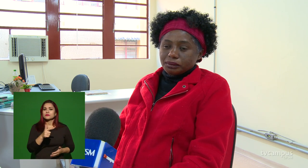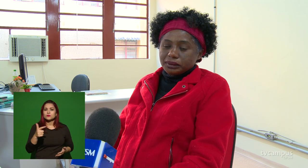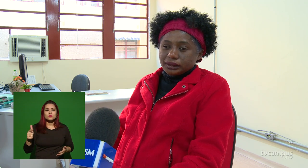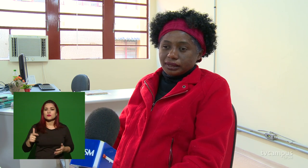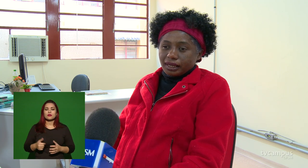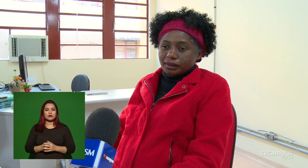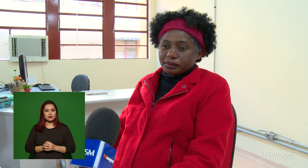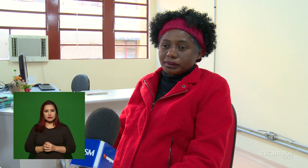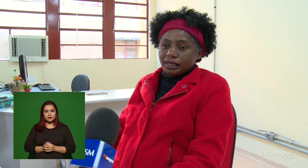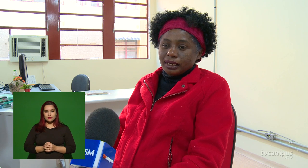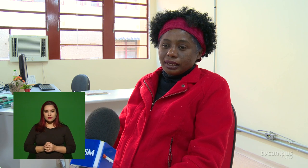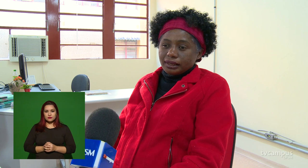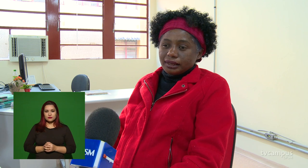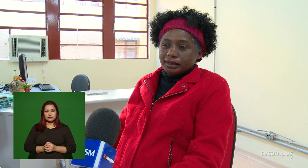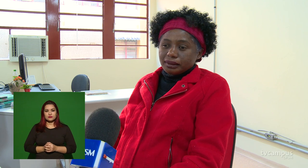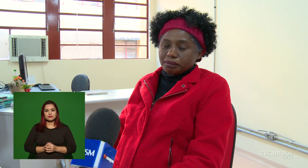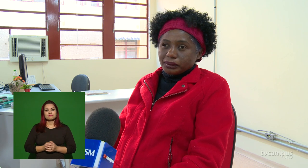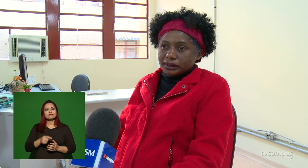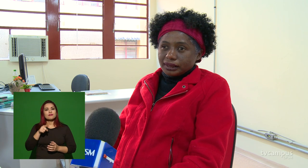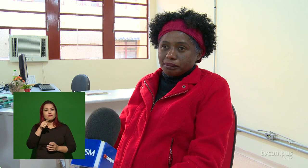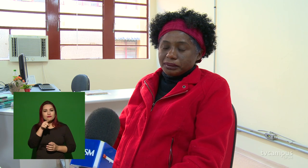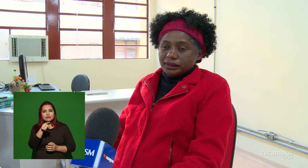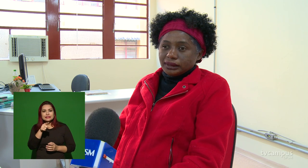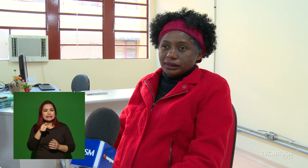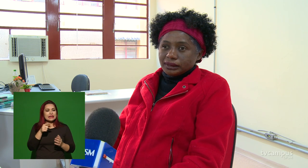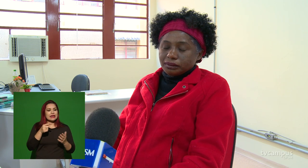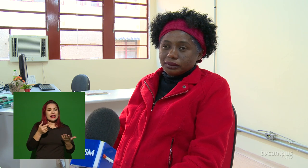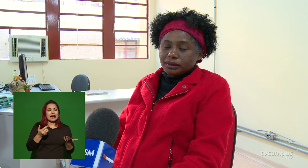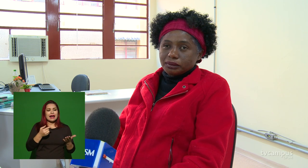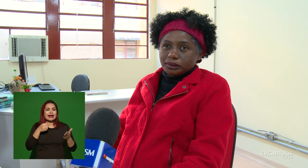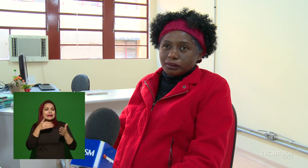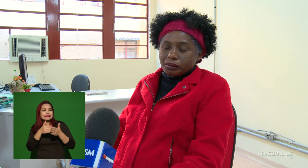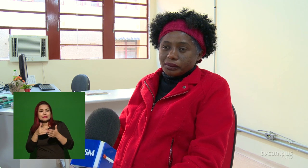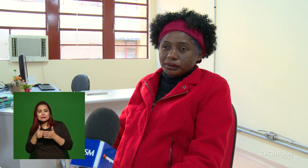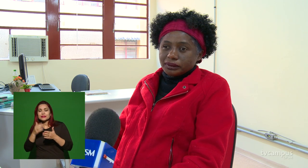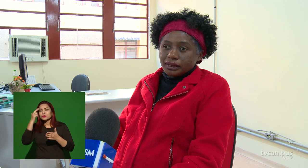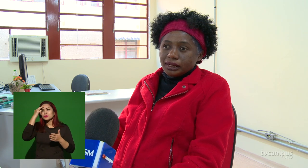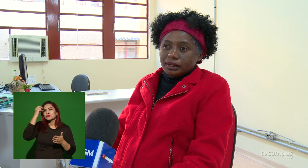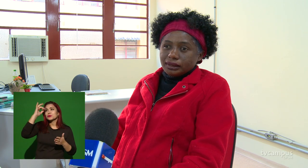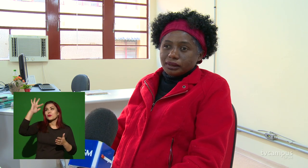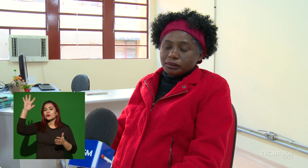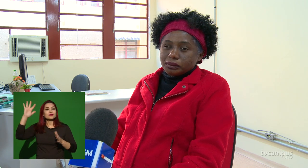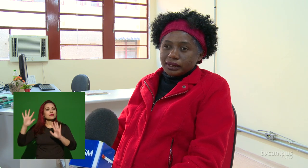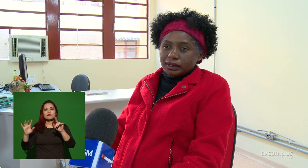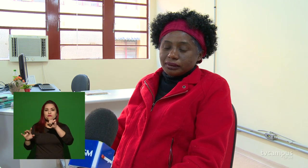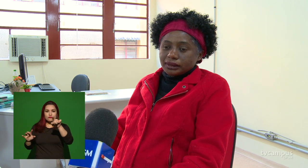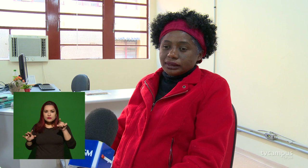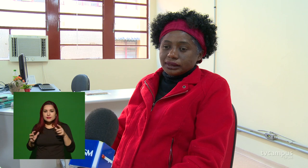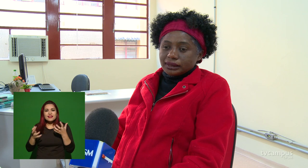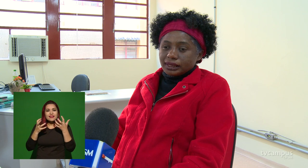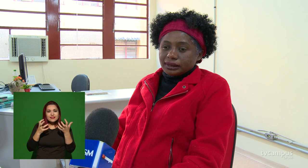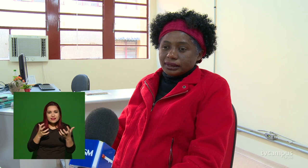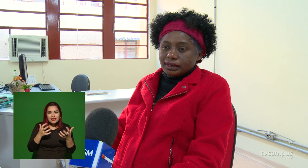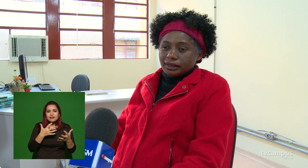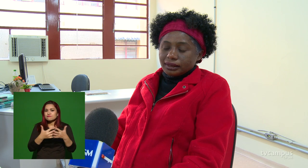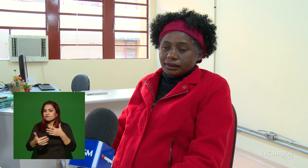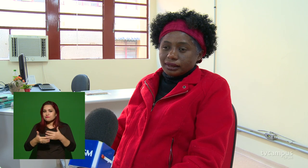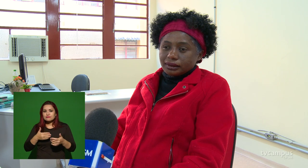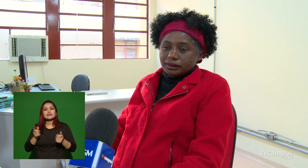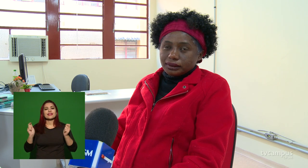obstáculo que possa impedir os seus sonhos. Então, tudo aquilo que a gente quiser ser, a gente